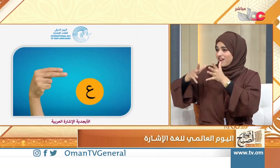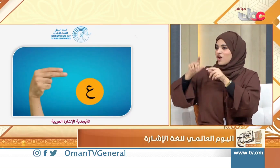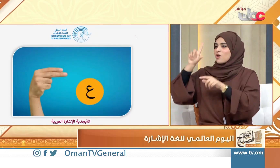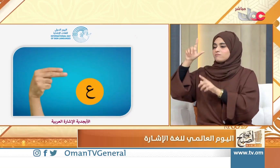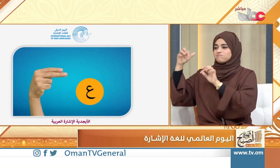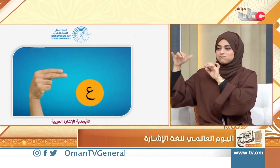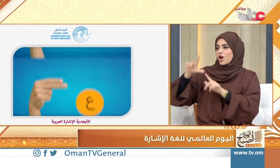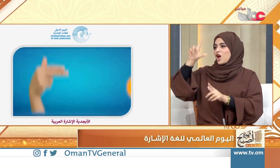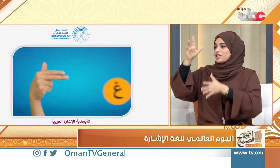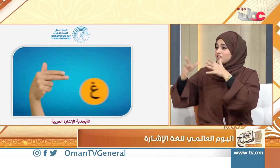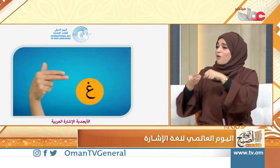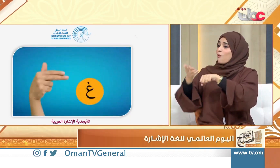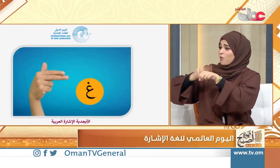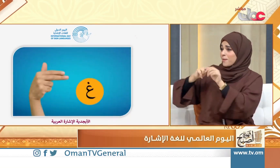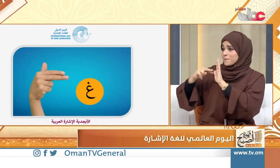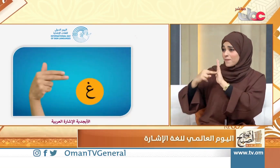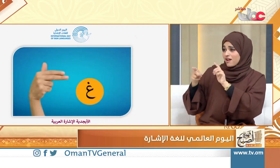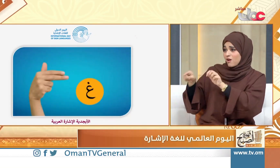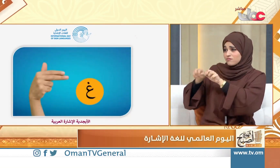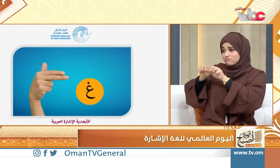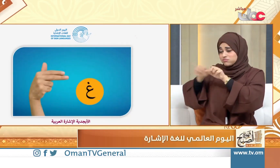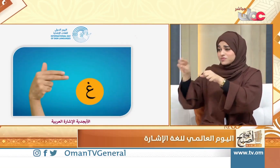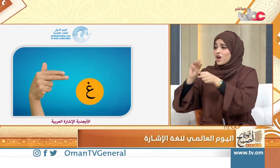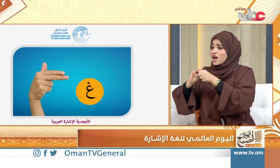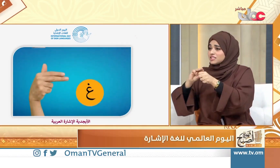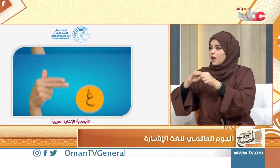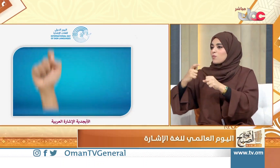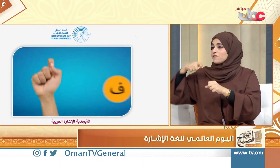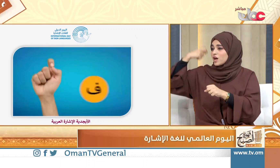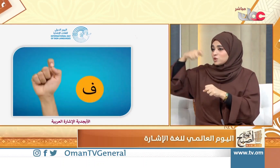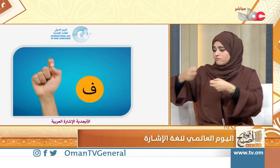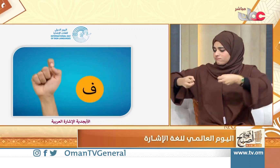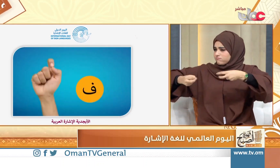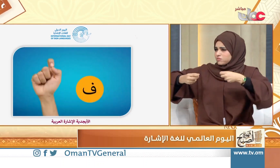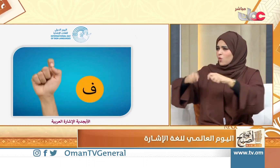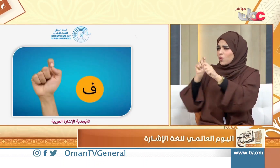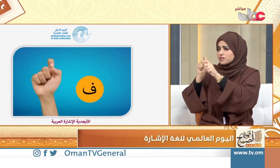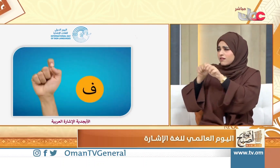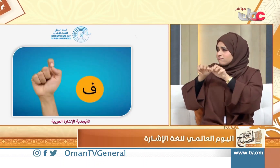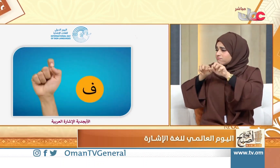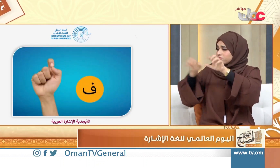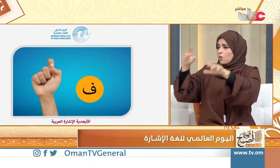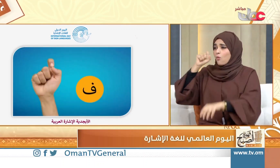الأمل للصم قام احتفالية بخصوص هذا اليوم كما أن مع هذا التواصل للتدريب